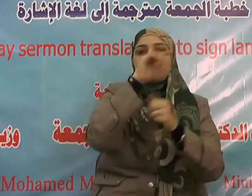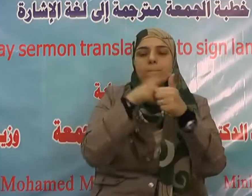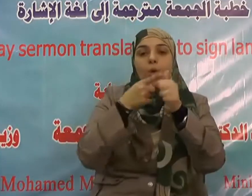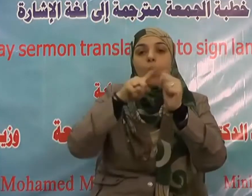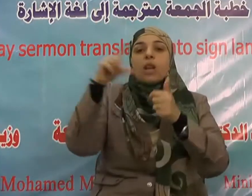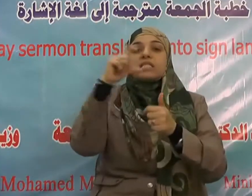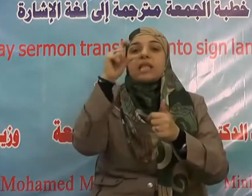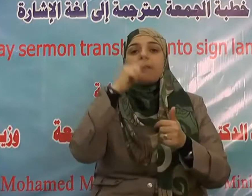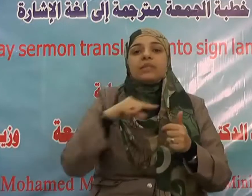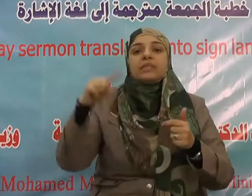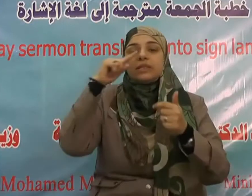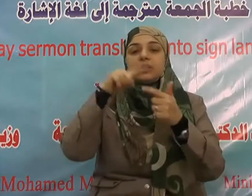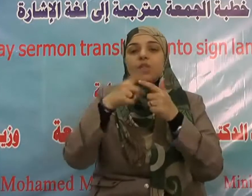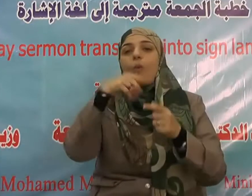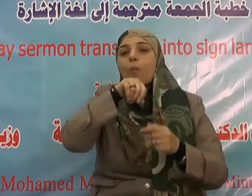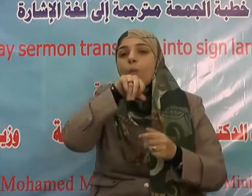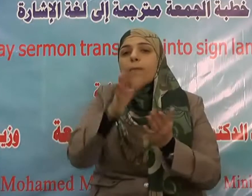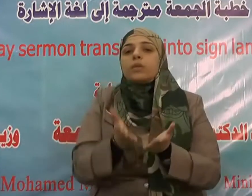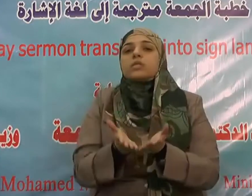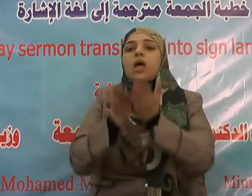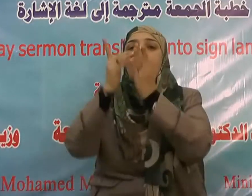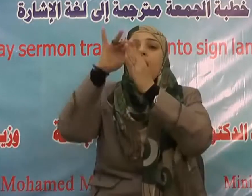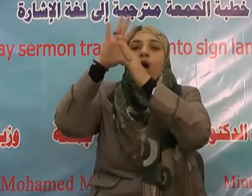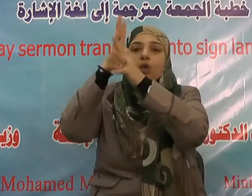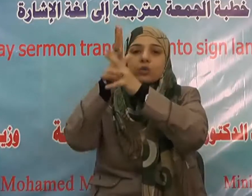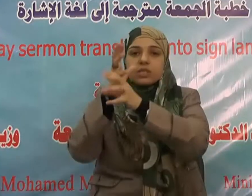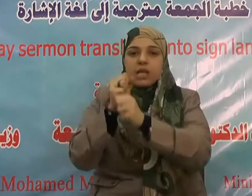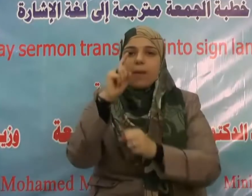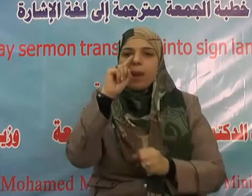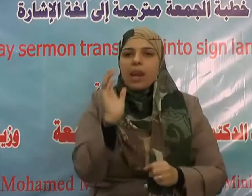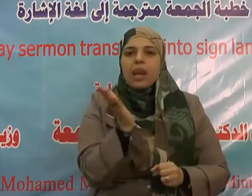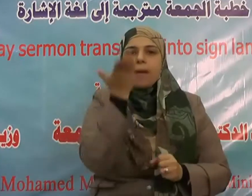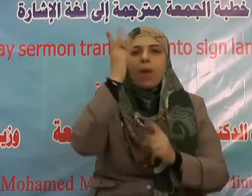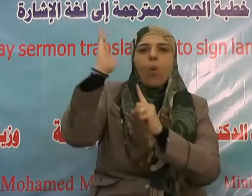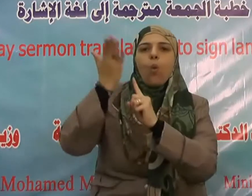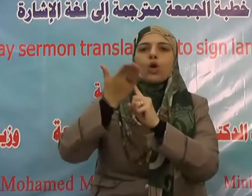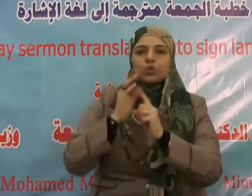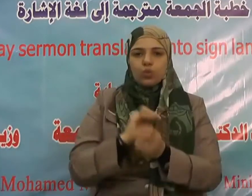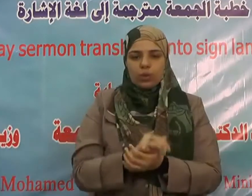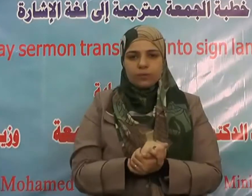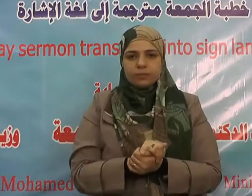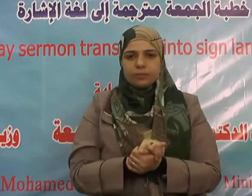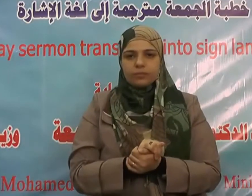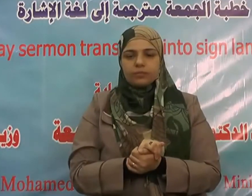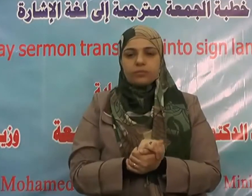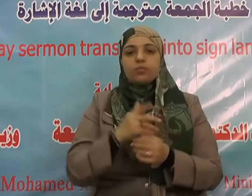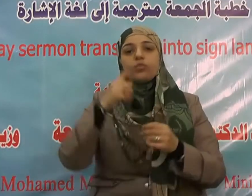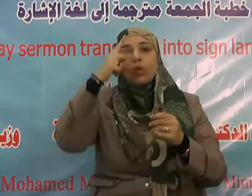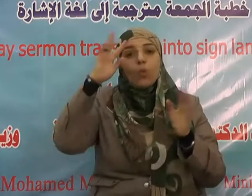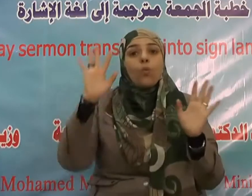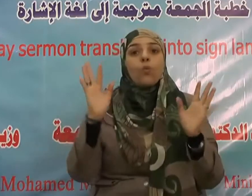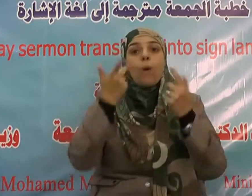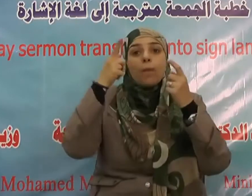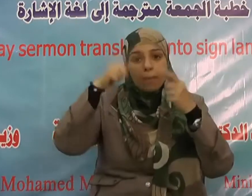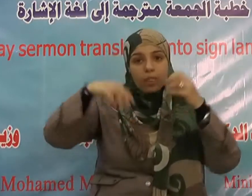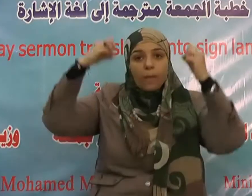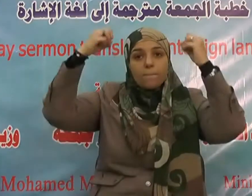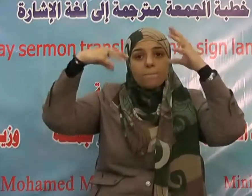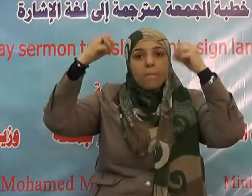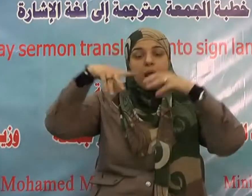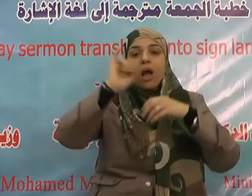المؤمنين ويقول تعالى الذين قال لهم الناس إن